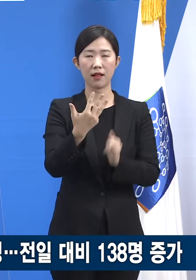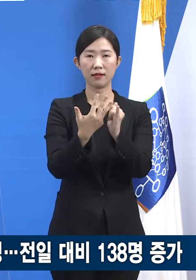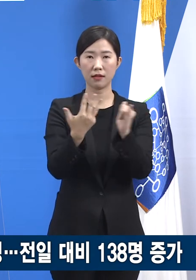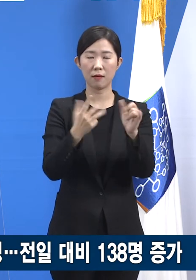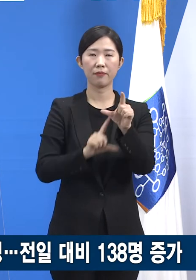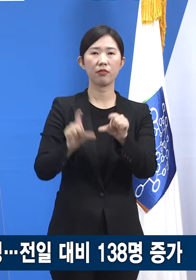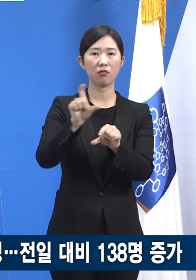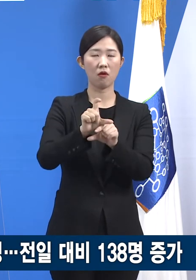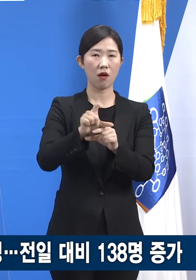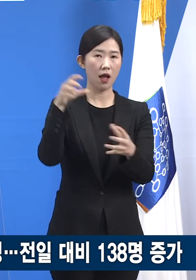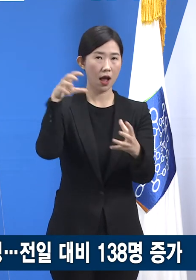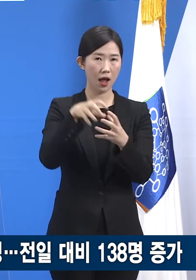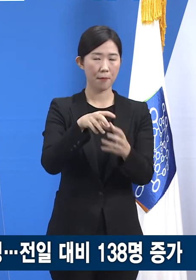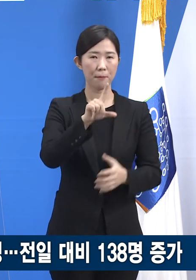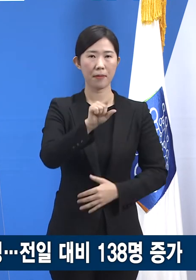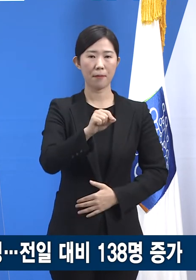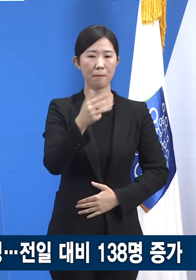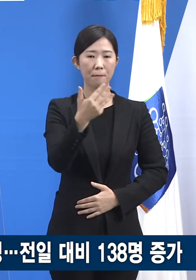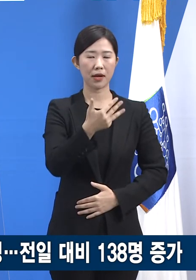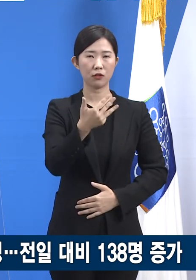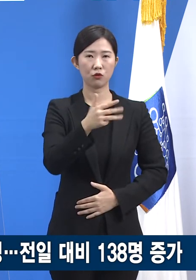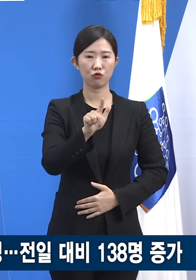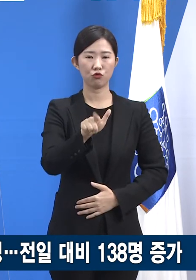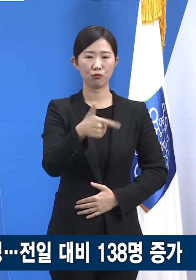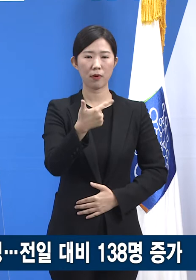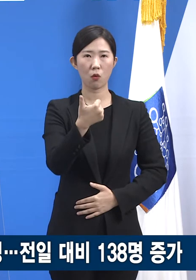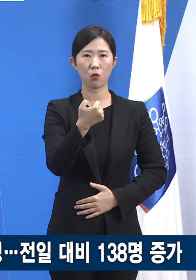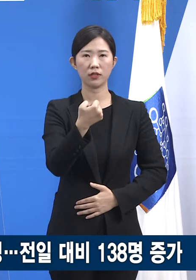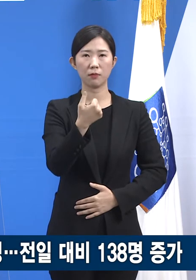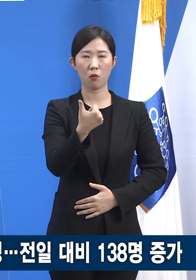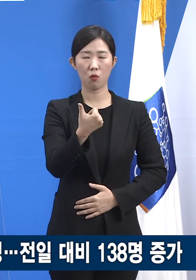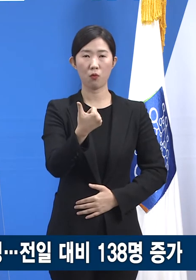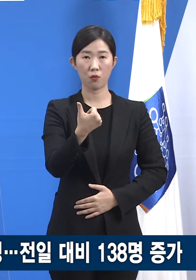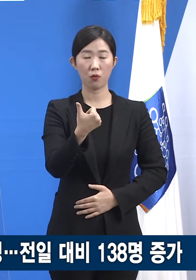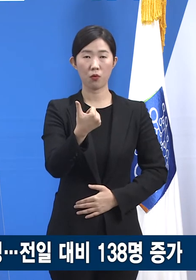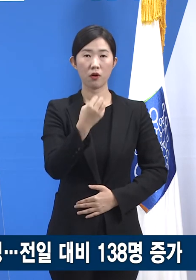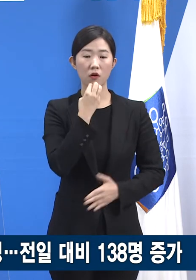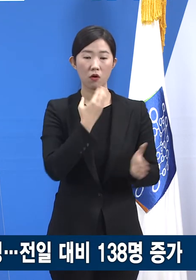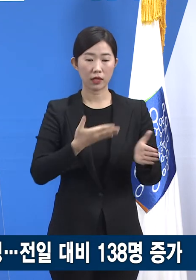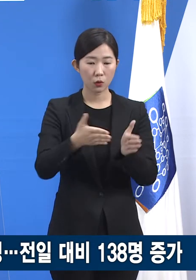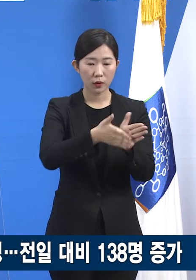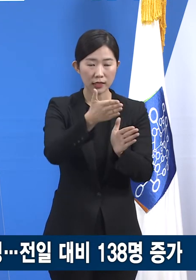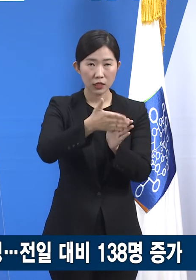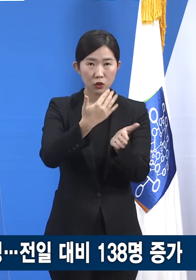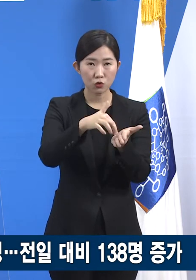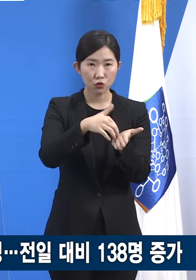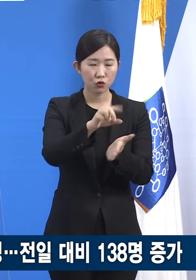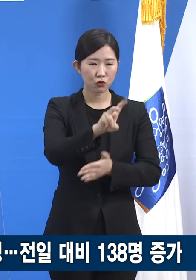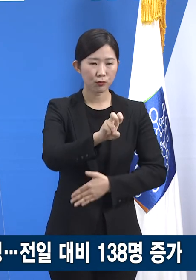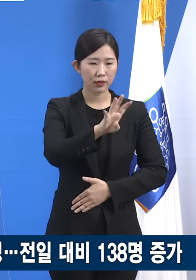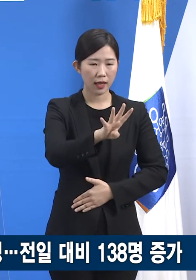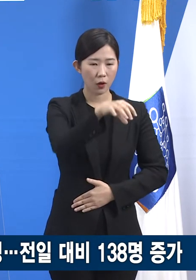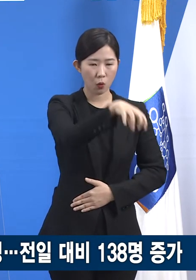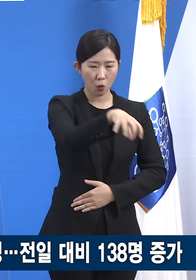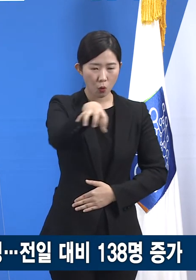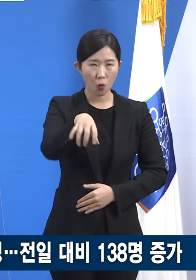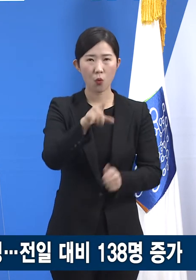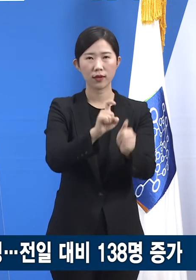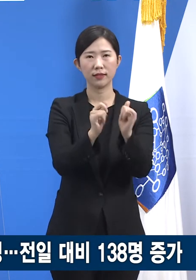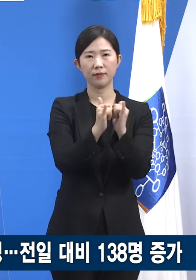총 18,655명으로 도내 24개 시군에서 확진자가 발생했습니다.